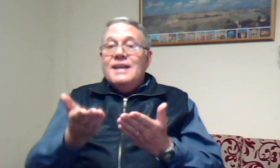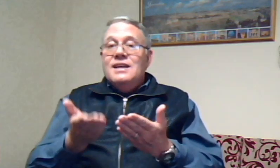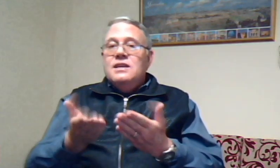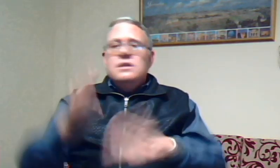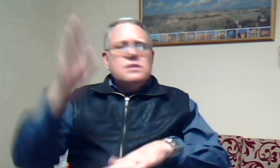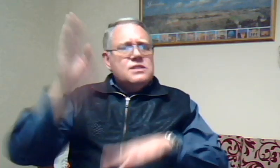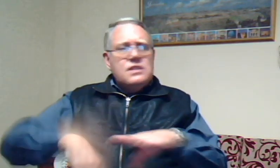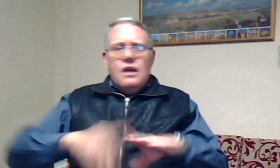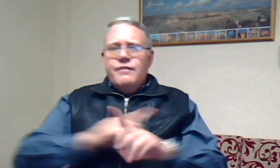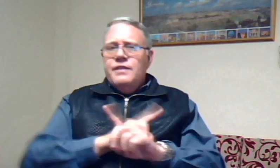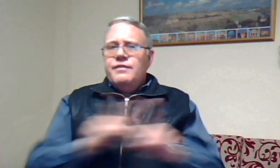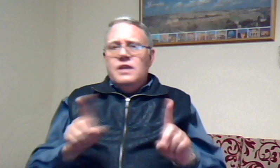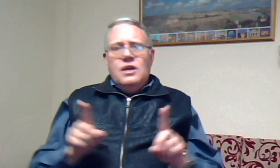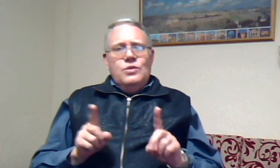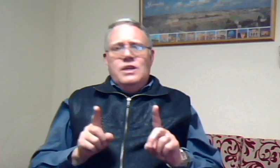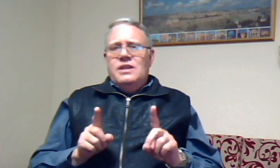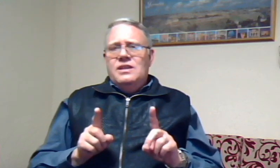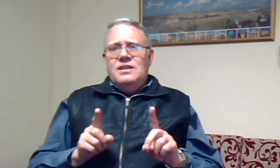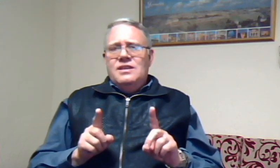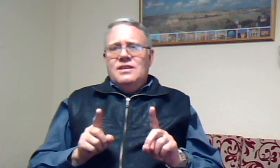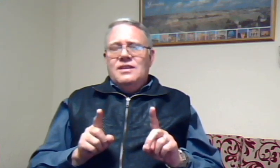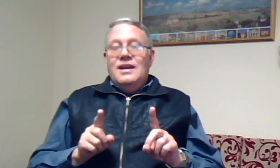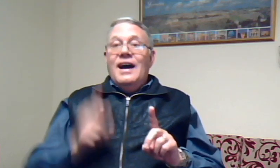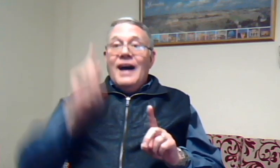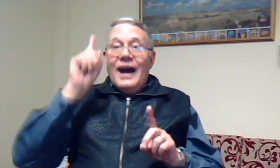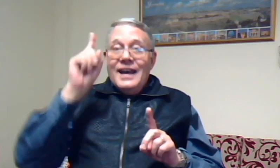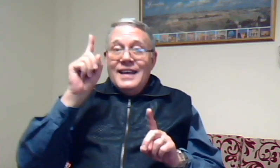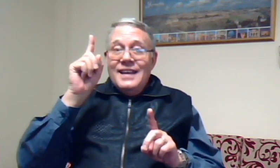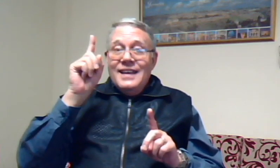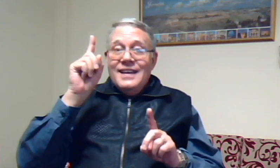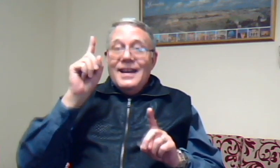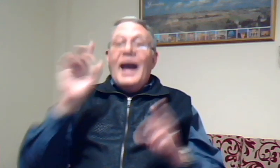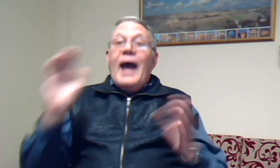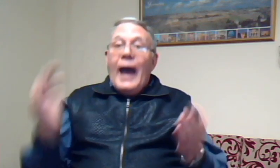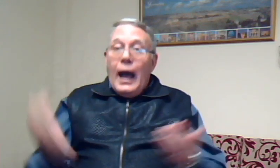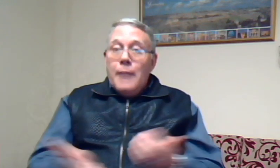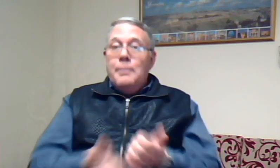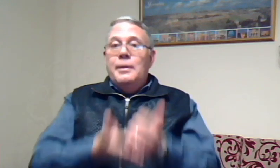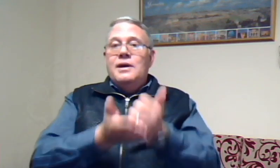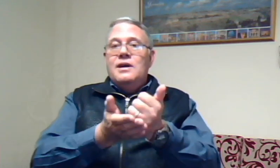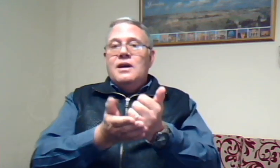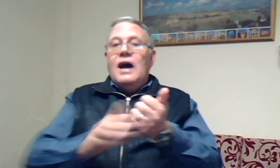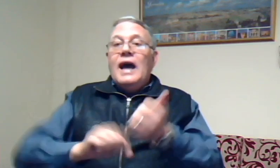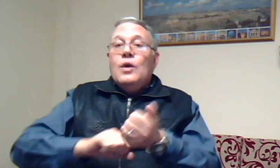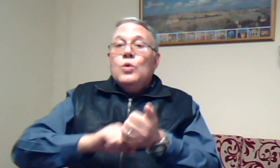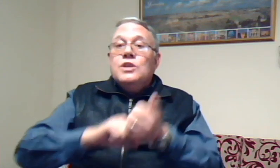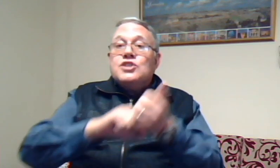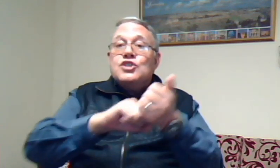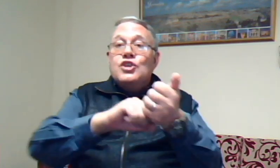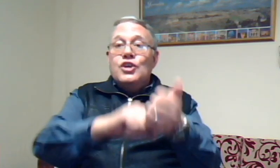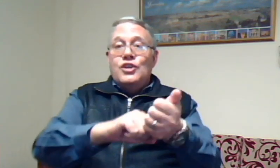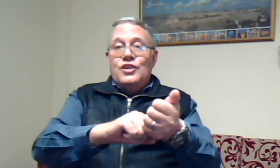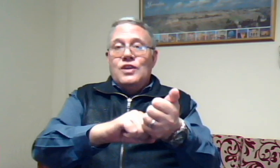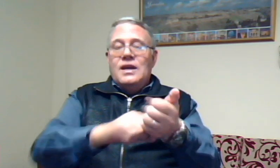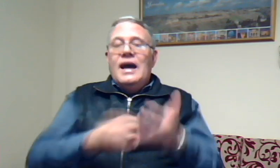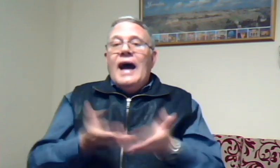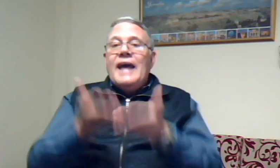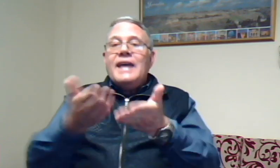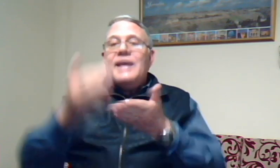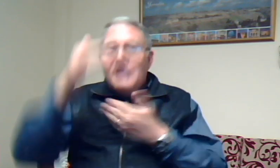Straf nie vir jou Hy Hy Help Hy Hy Hy Ondersteun Hy Gee jou